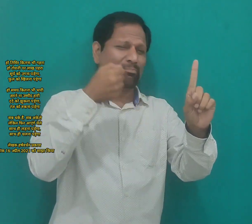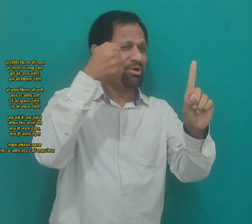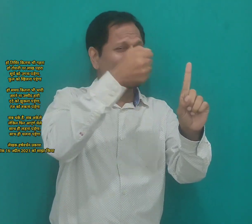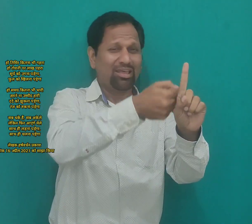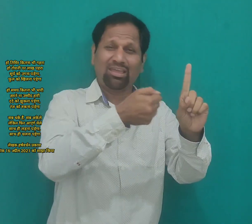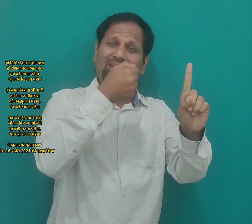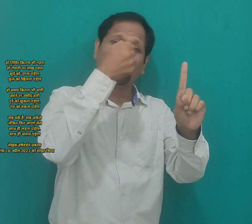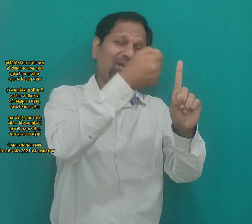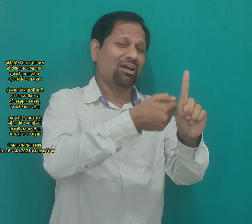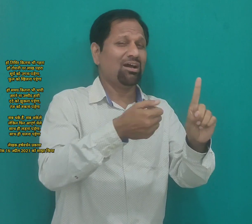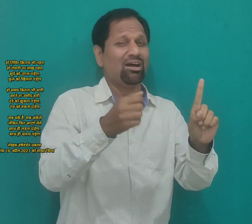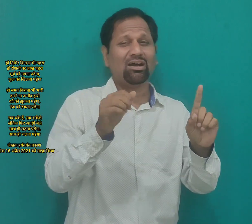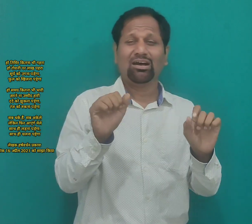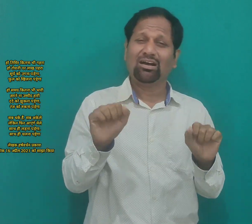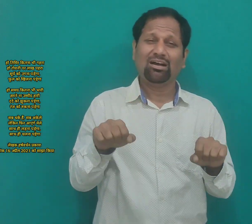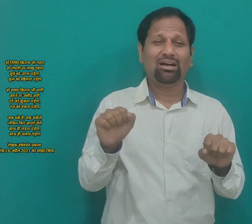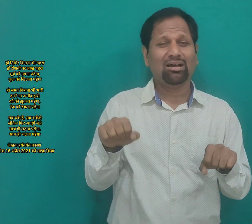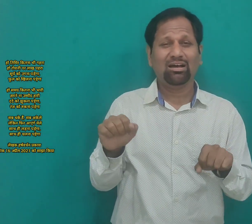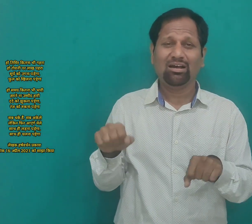पड़ेगा झाल